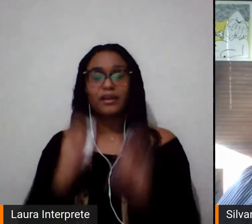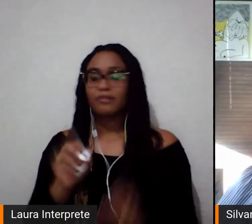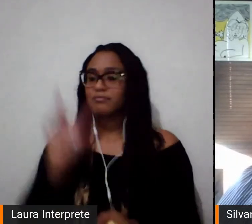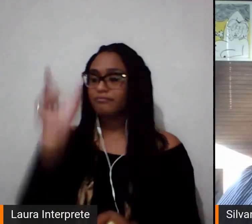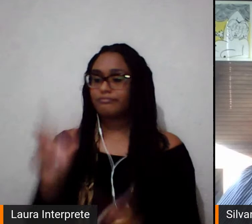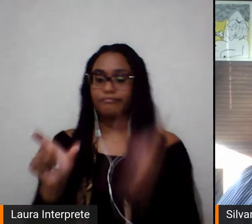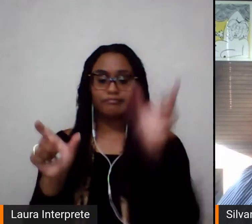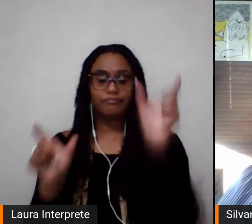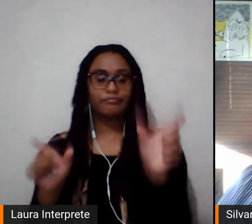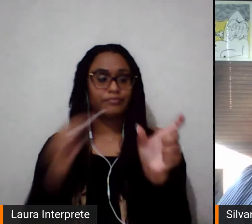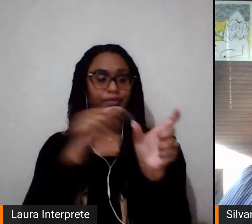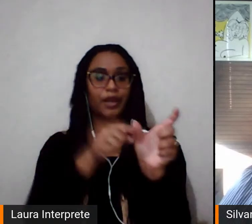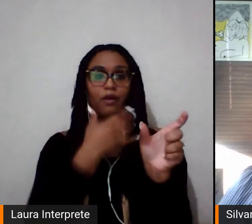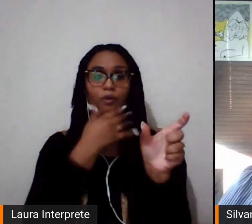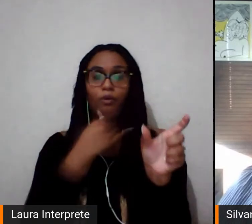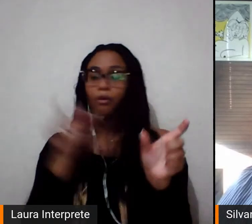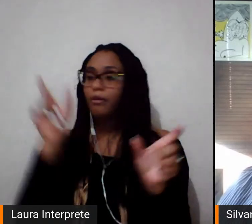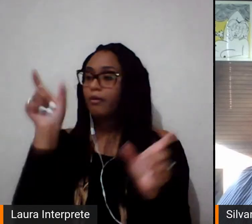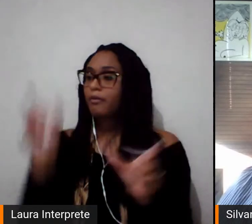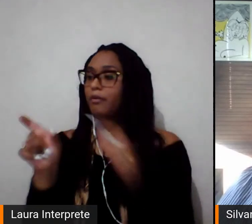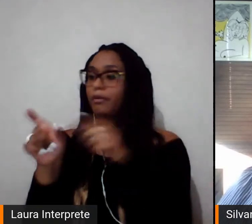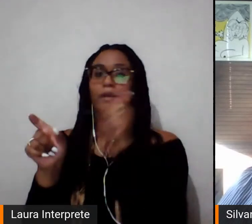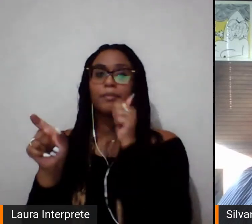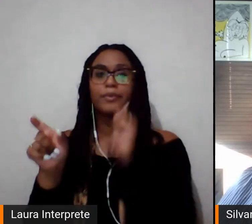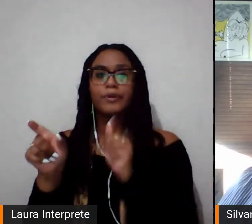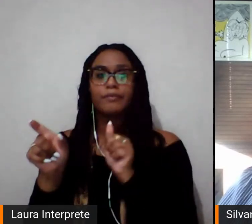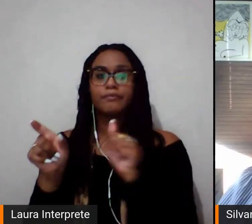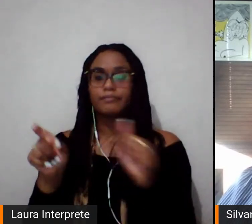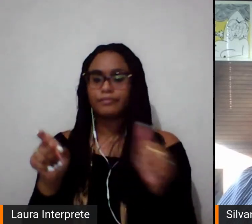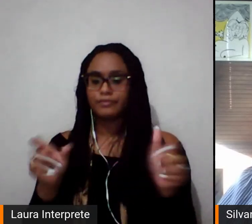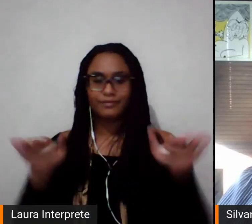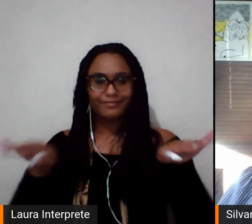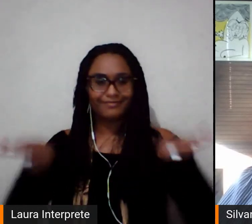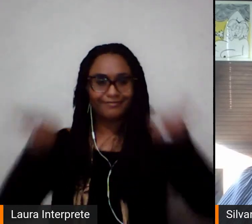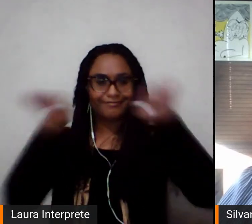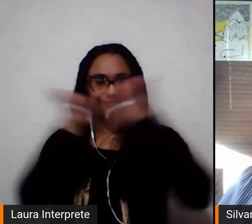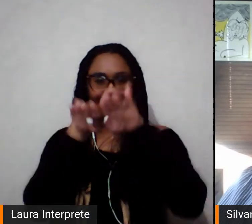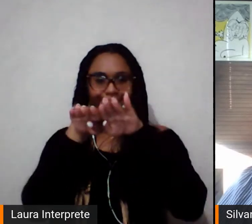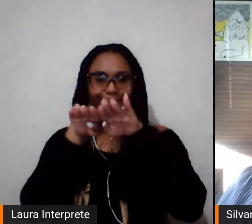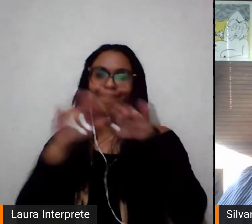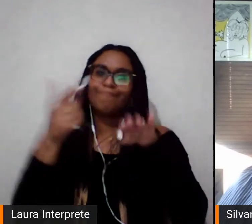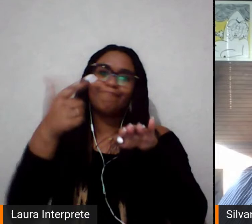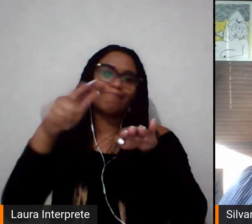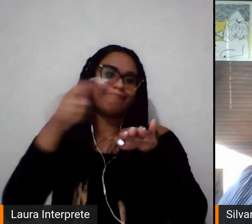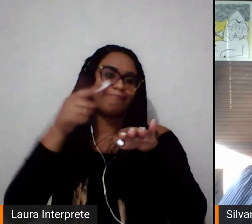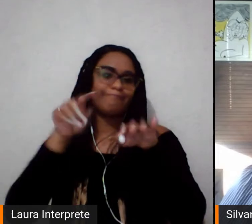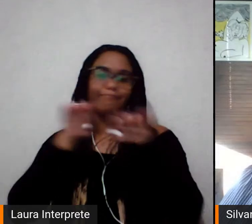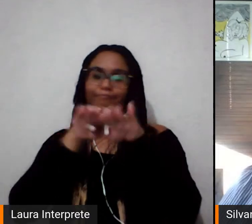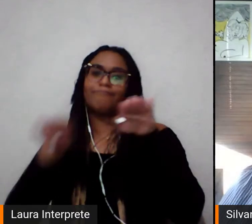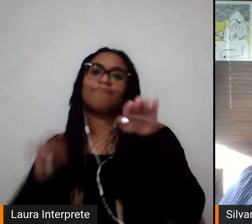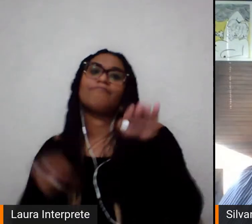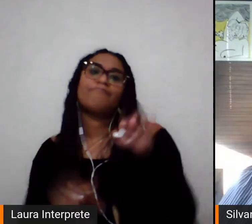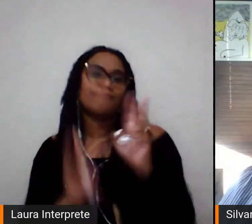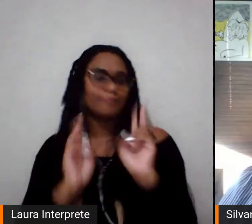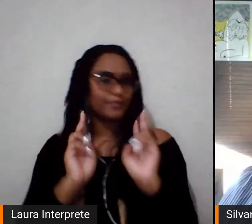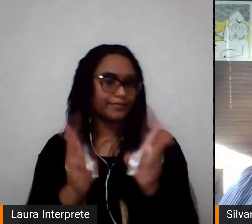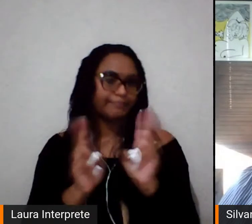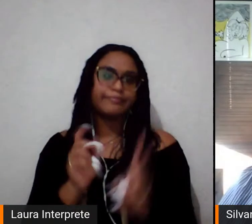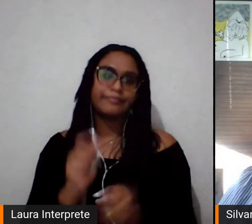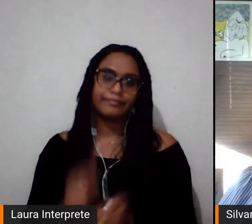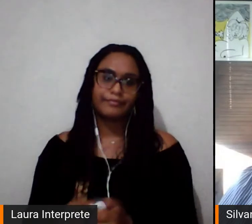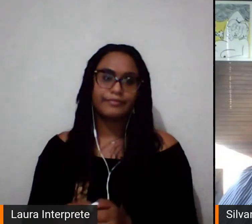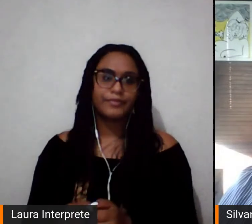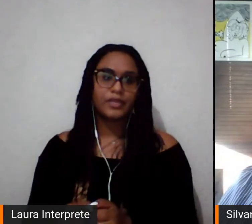do esporte. Essa é, como toda e qualquer prática cultural e social, o esporte é também